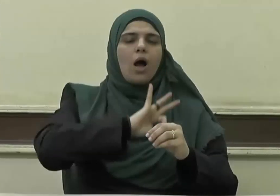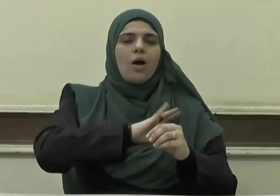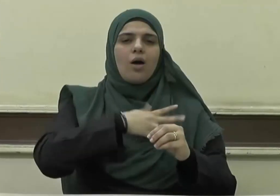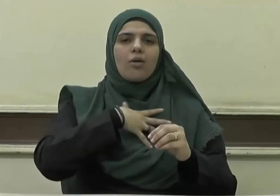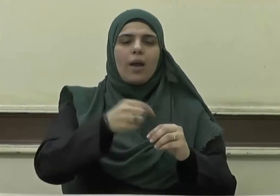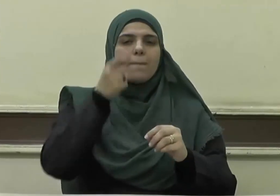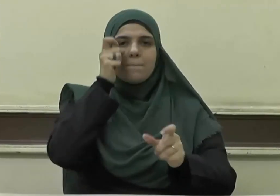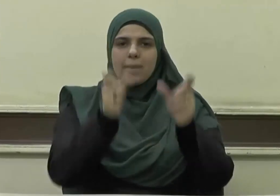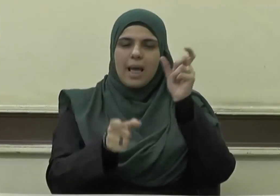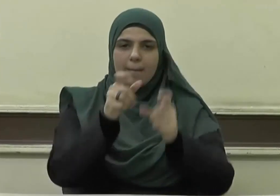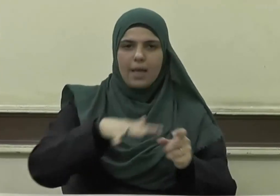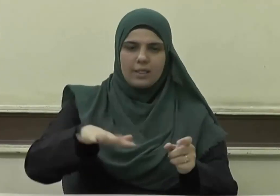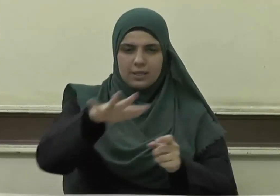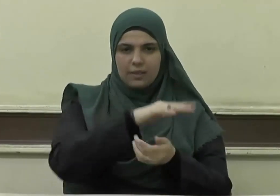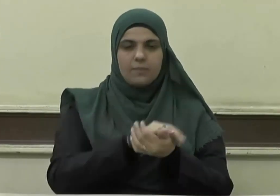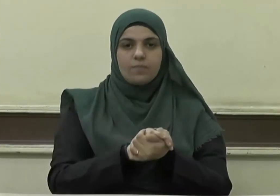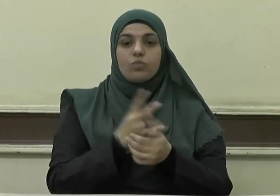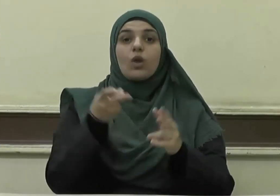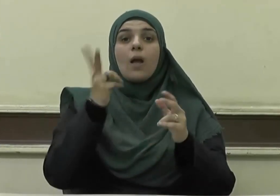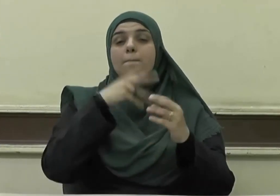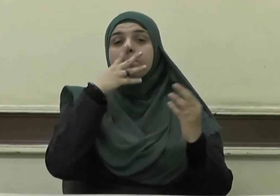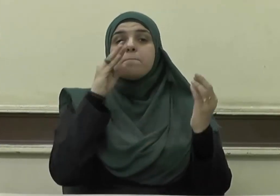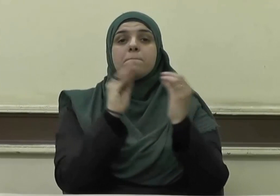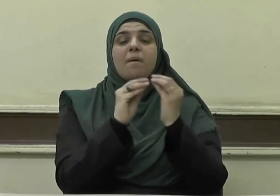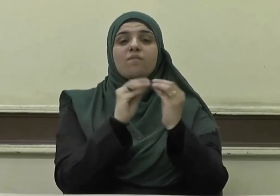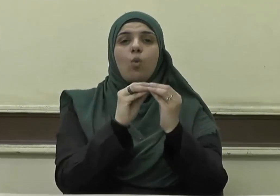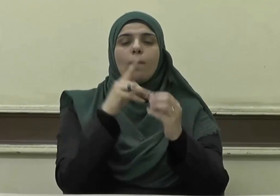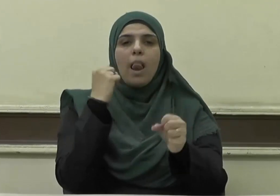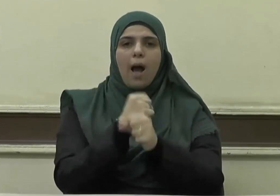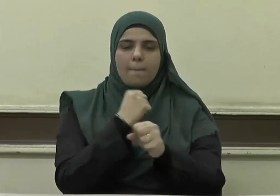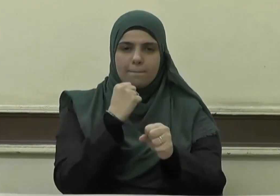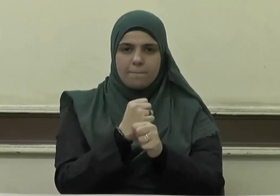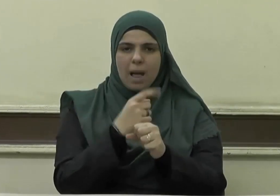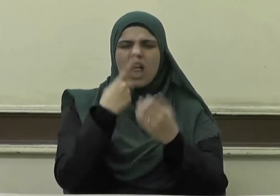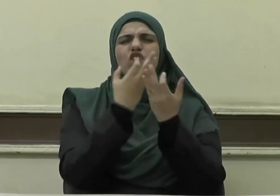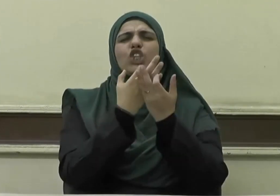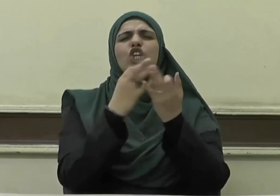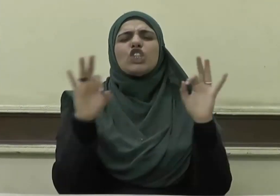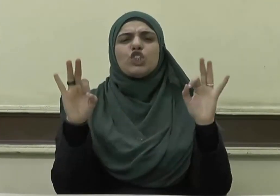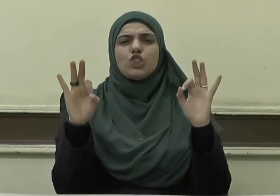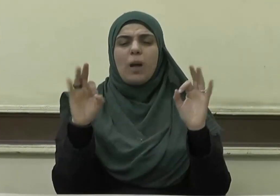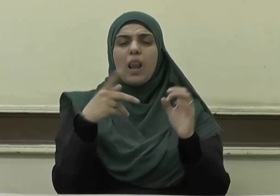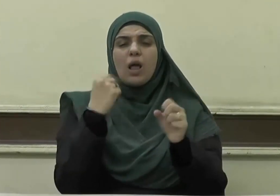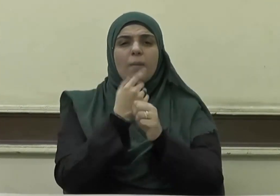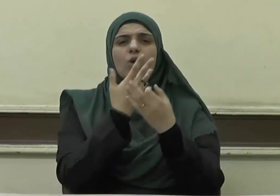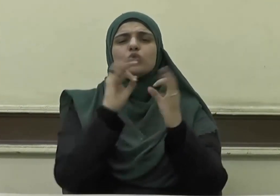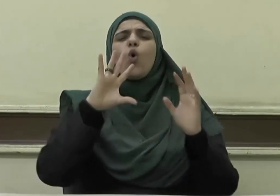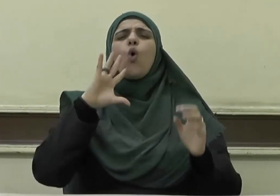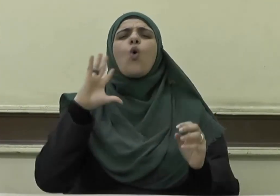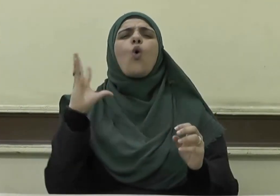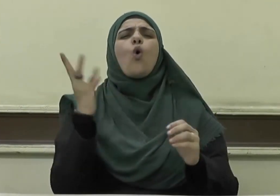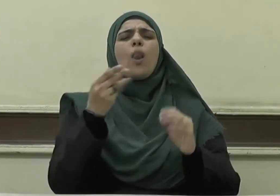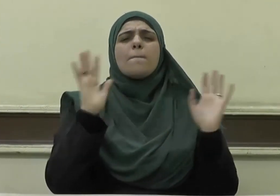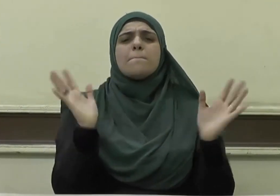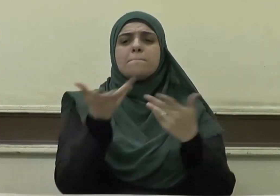ومفهوم العمل يشمل كل ما يقوم به